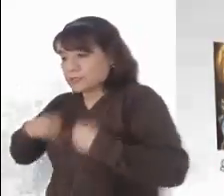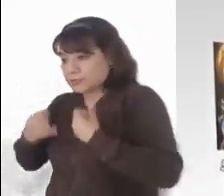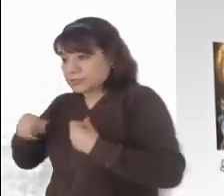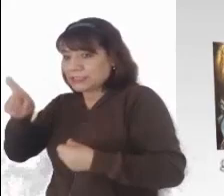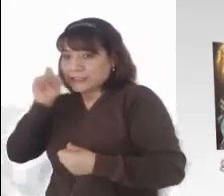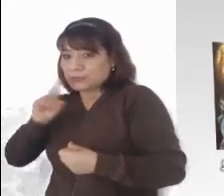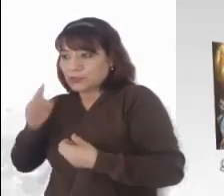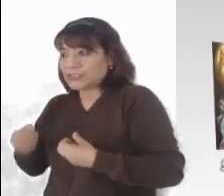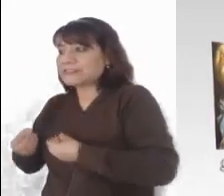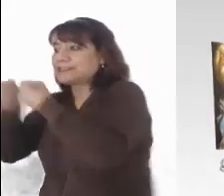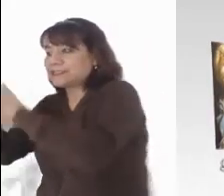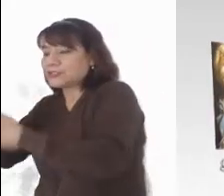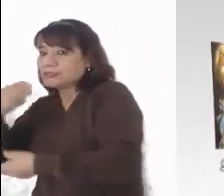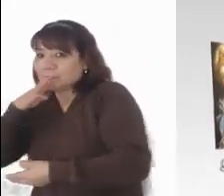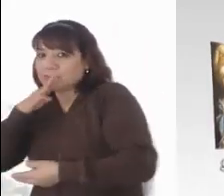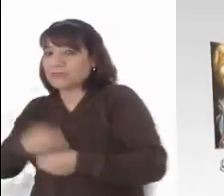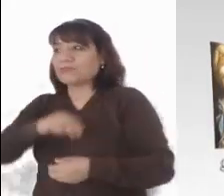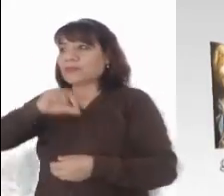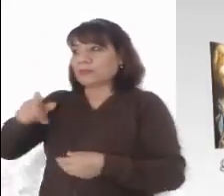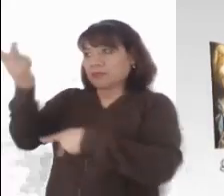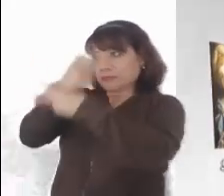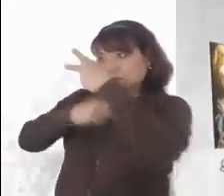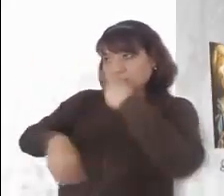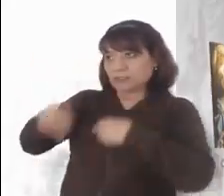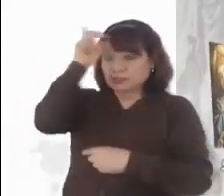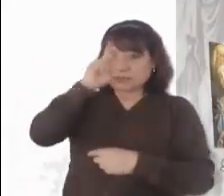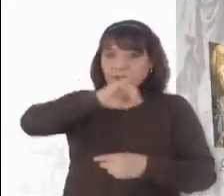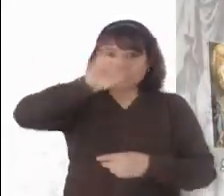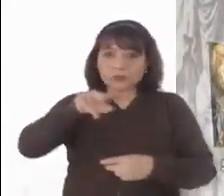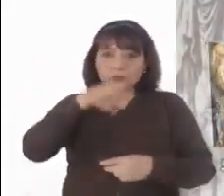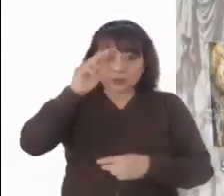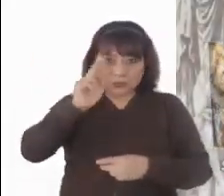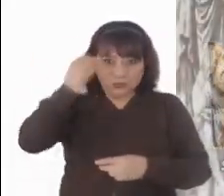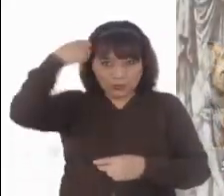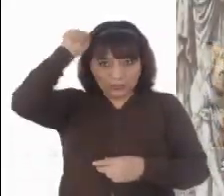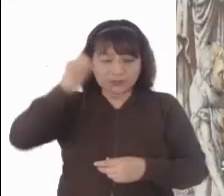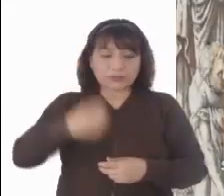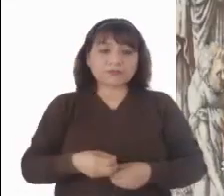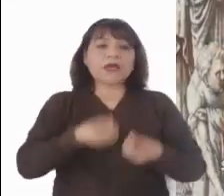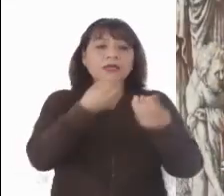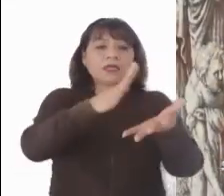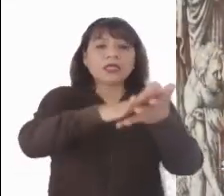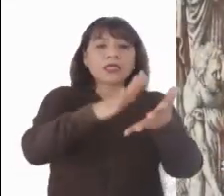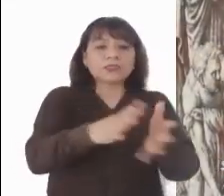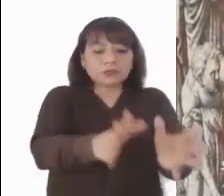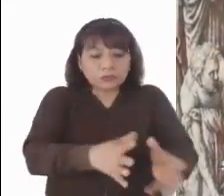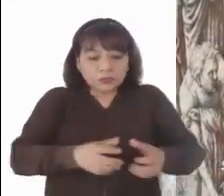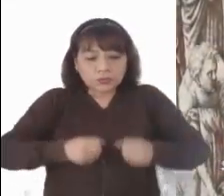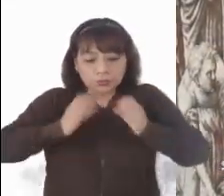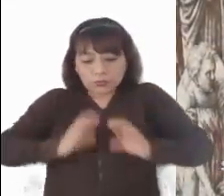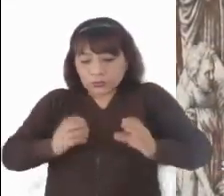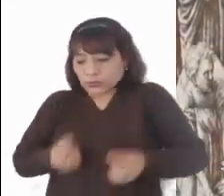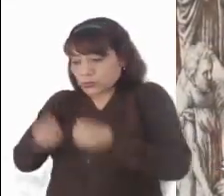Después vinieron los discípulos de Juan, recogieron el cuerpo, lo sepultaron y luego fueron a avisarle a Jesús.